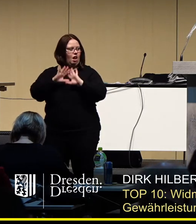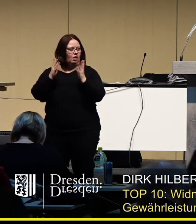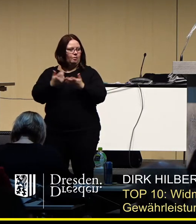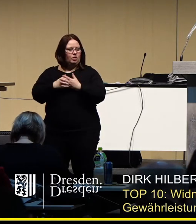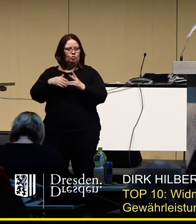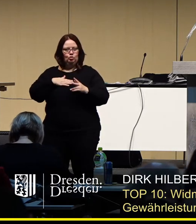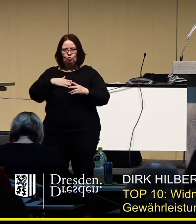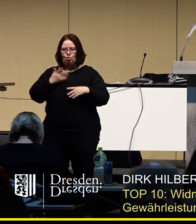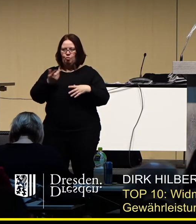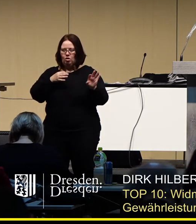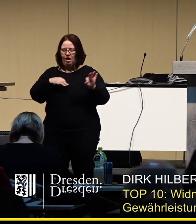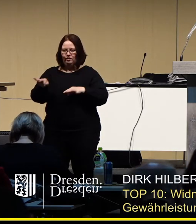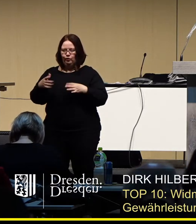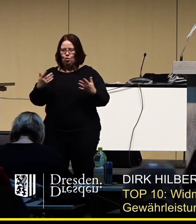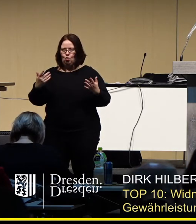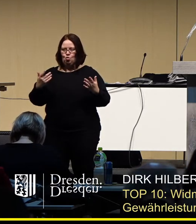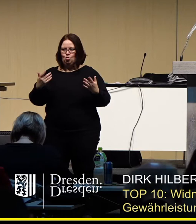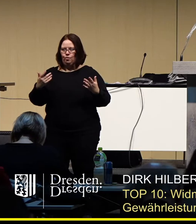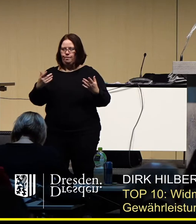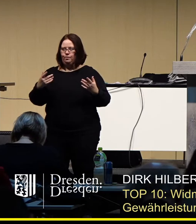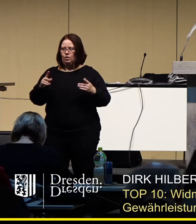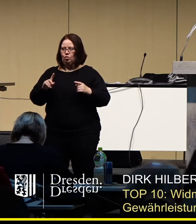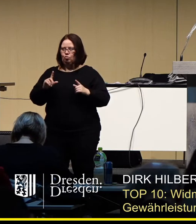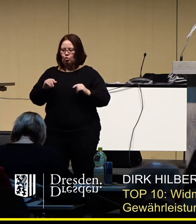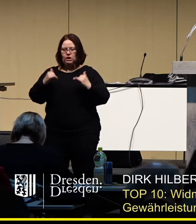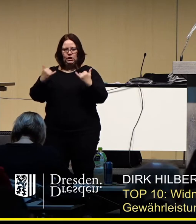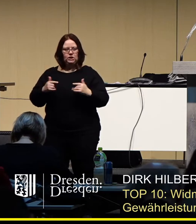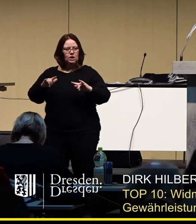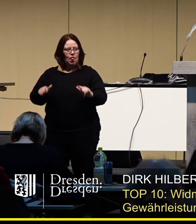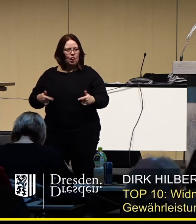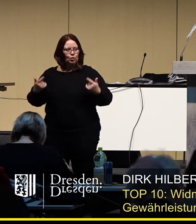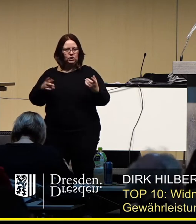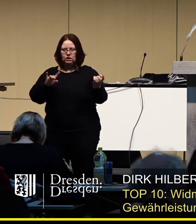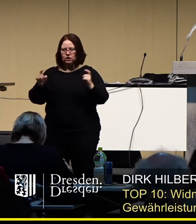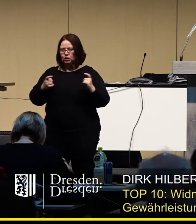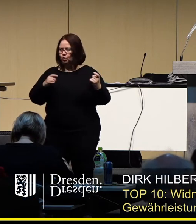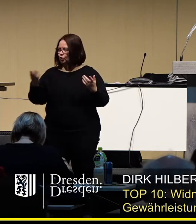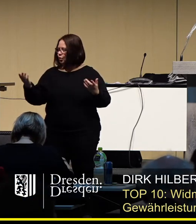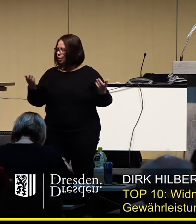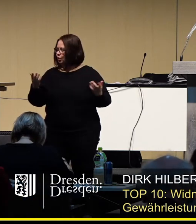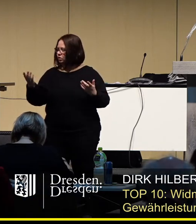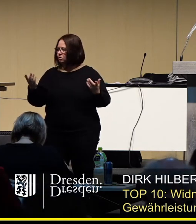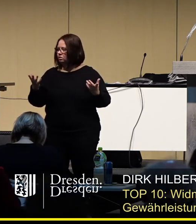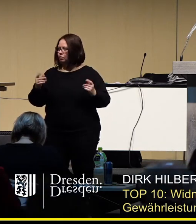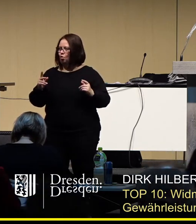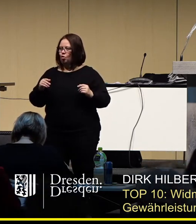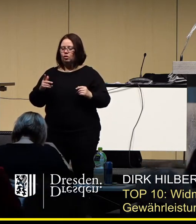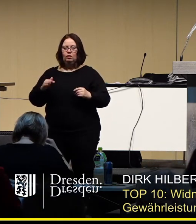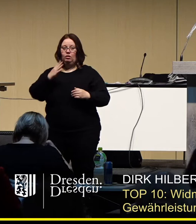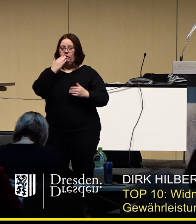soweit mal zur Einbringung. Und dann steigen wir ein in die Diskussion. Dazu haben wir